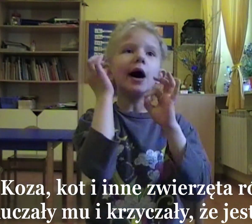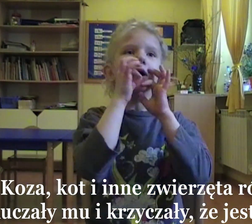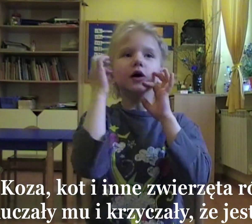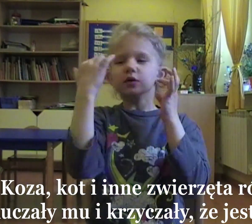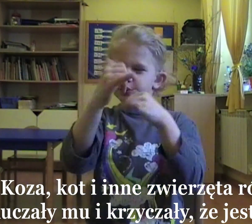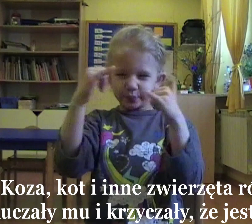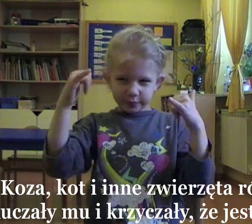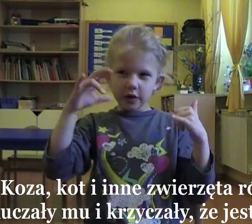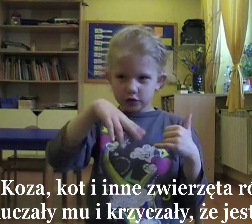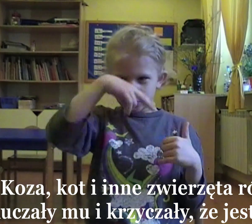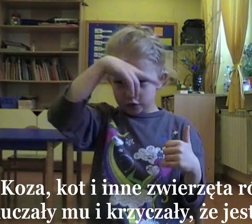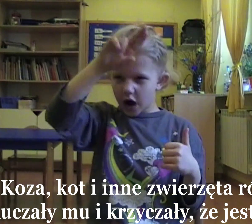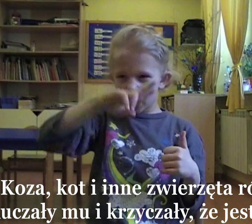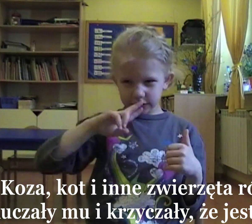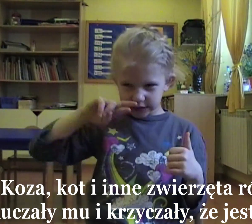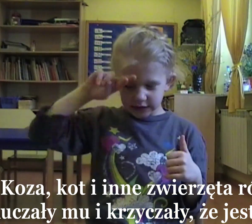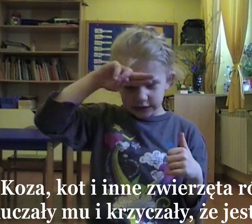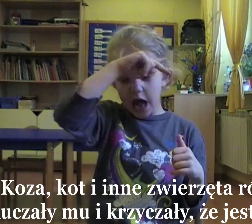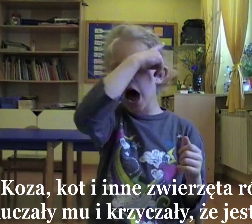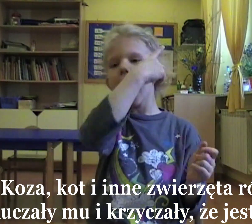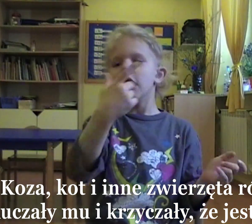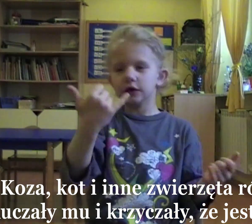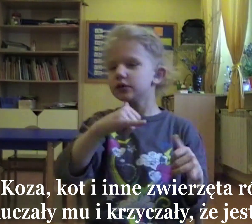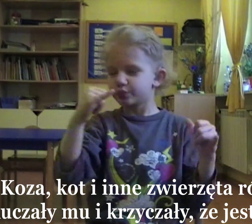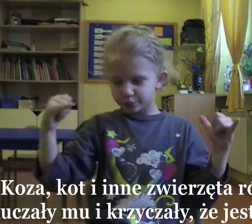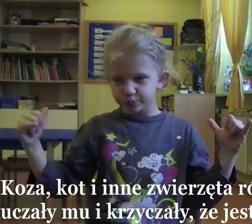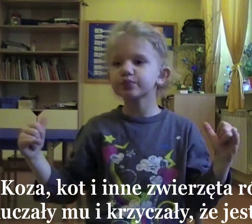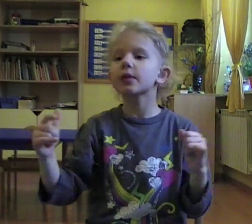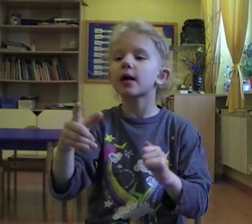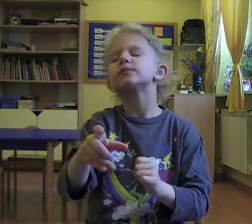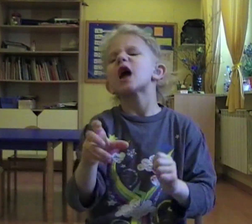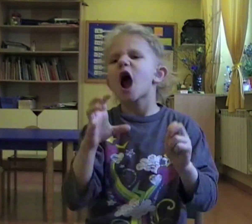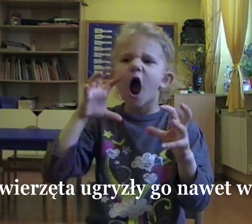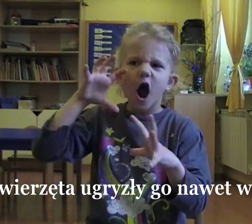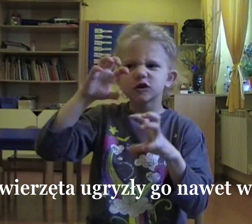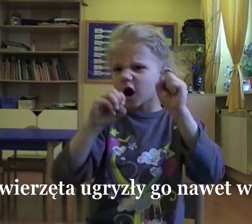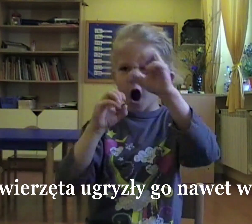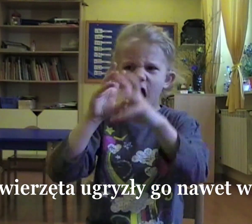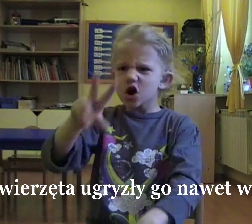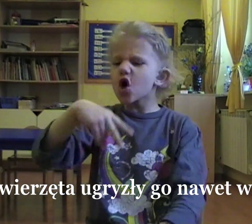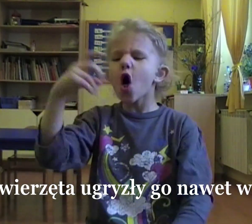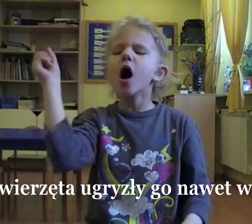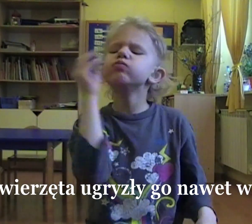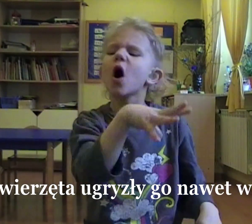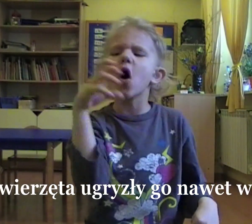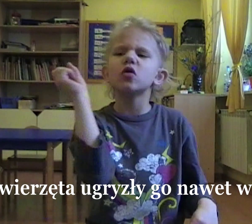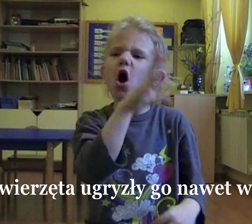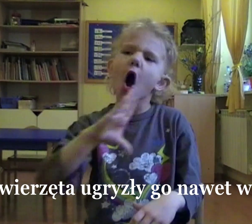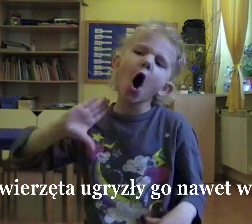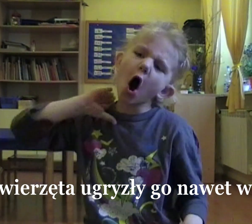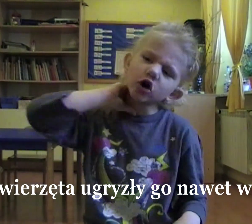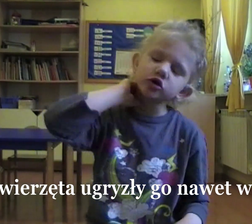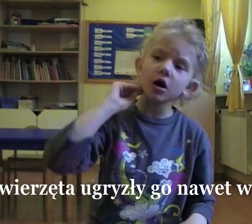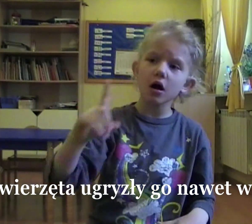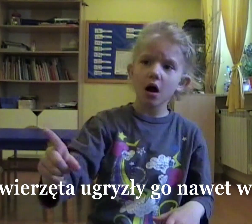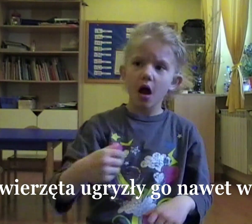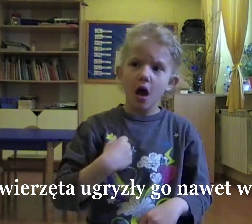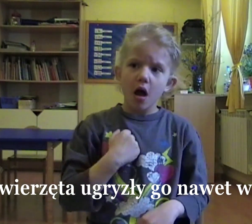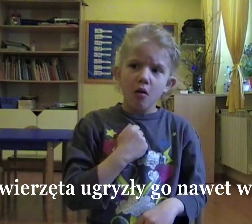zwierzęta również dokuczały mu i krzyczały, że jest brzydkie. Zwierzęta ugryzły